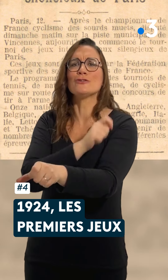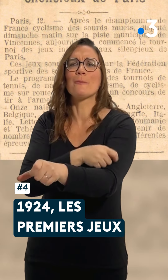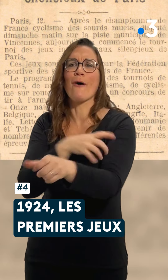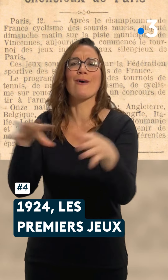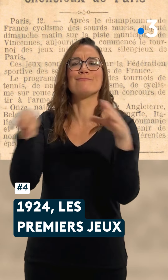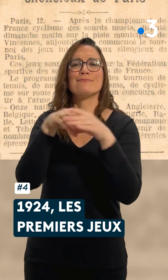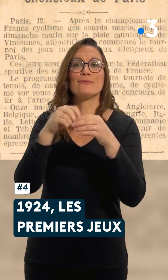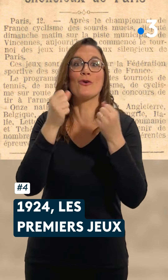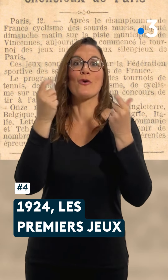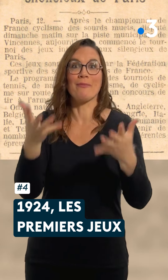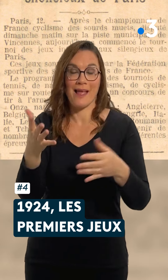sourds.